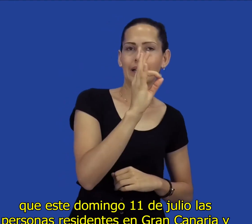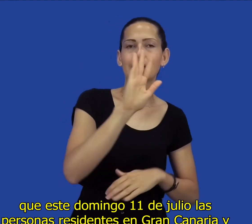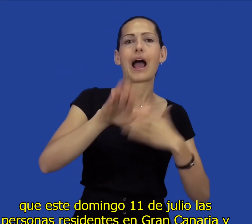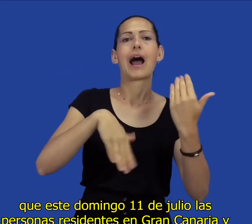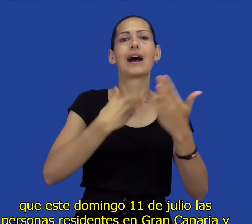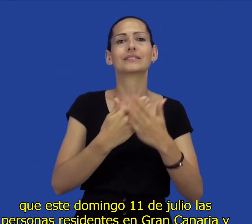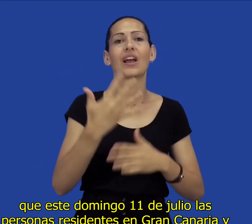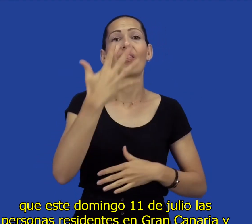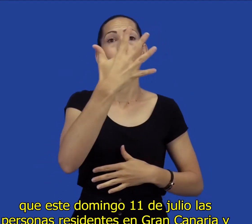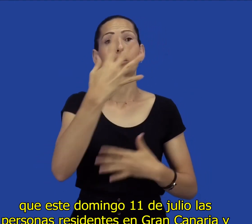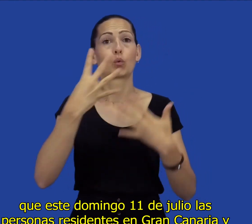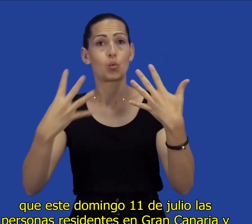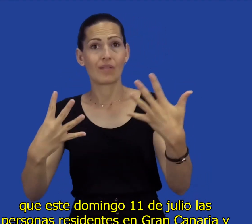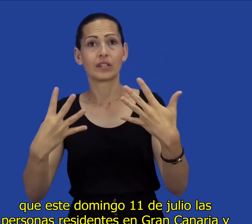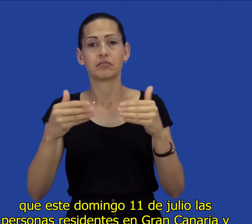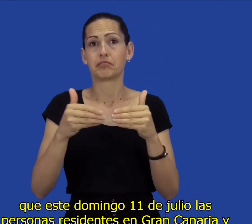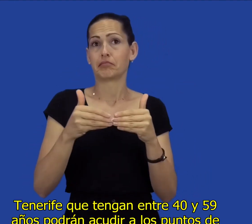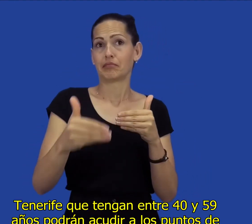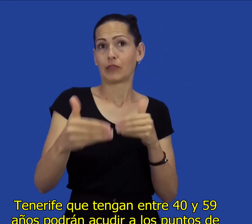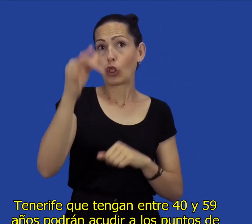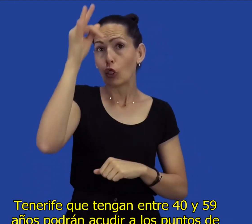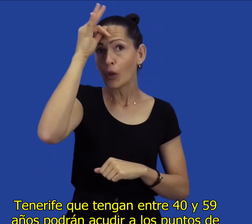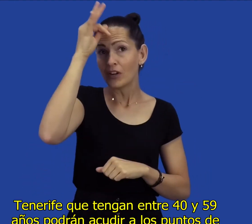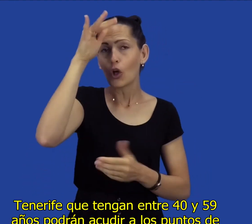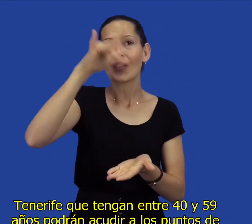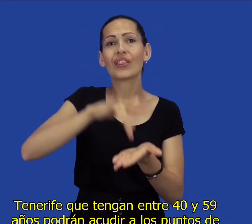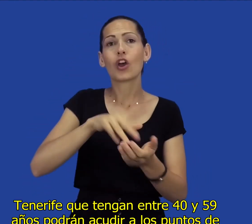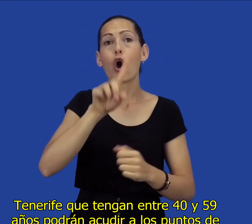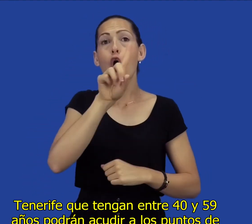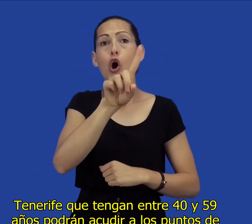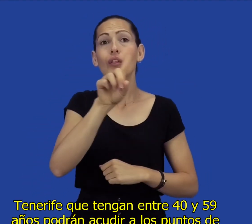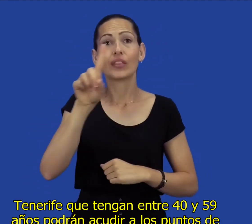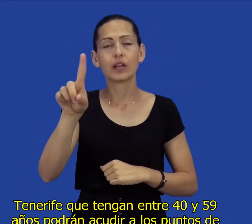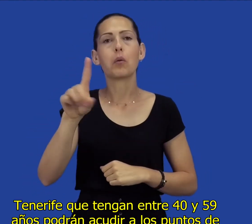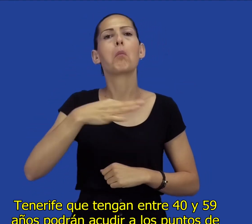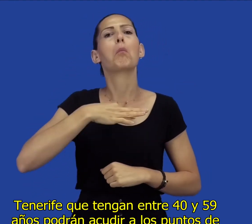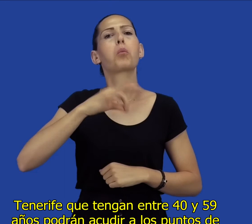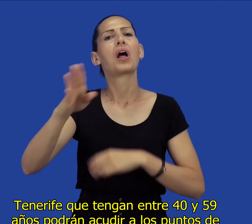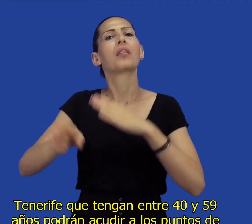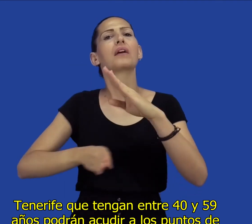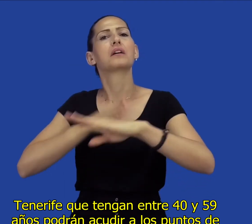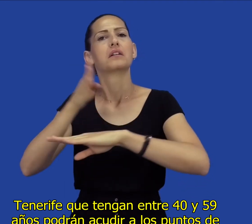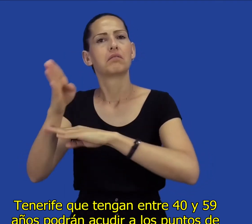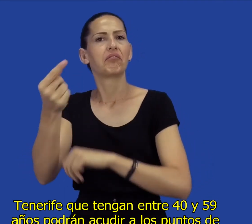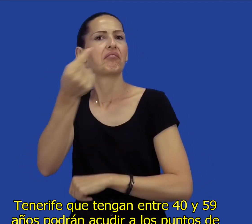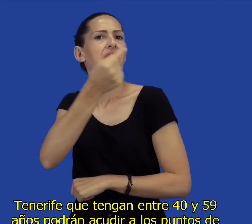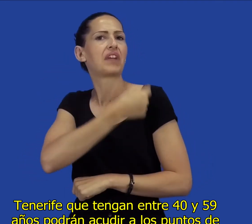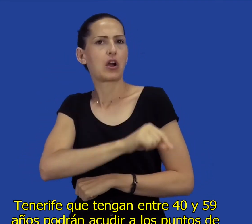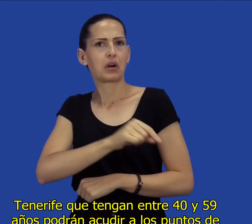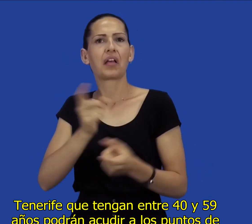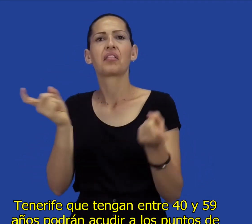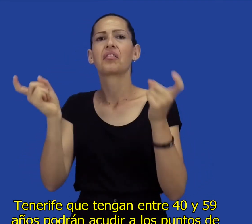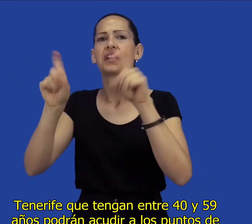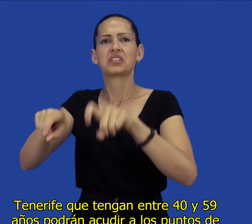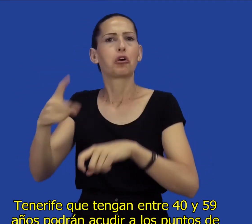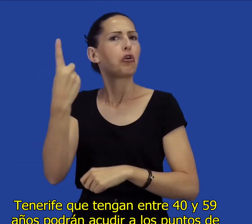residentes en Gran Canaria y Tenerife que tengan entre 40 y 59 años podrán acudir a los puntos de